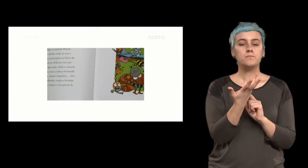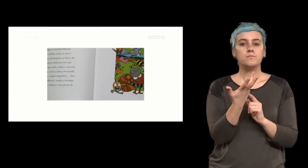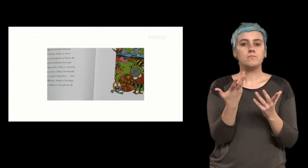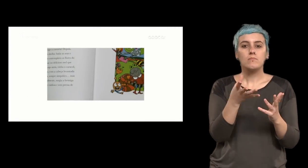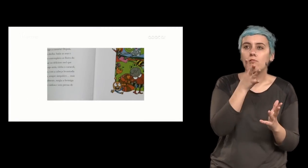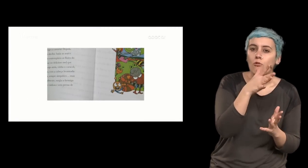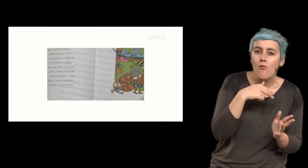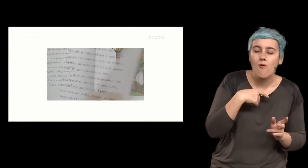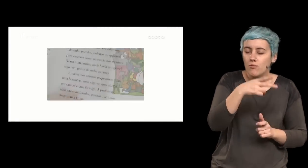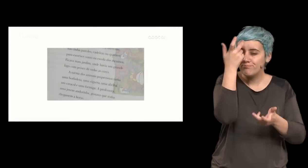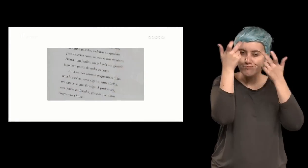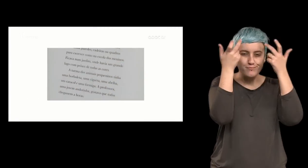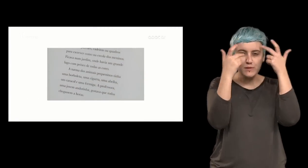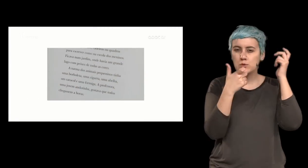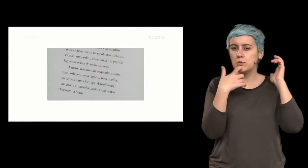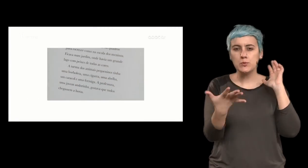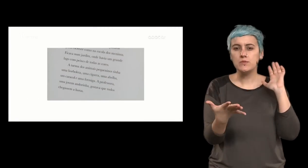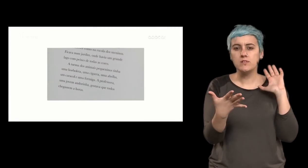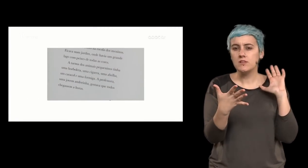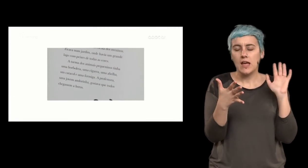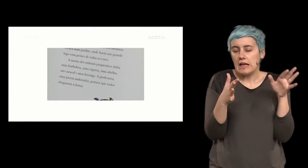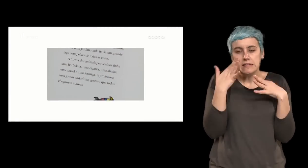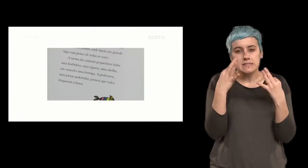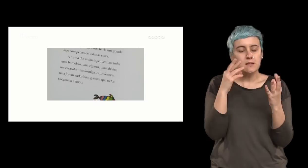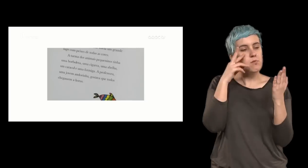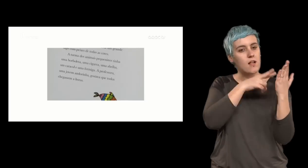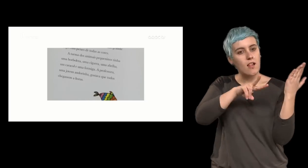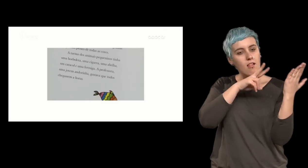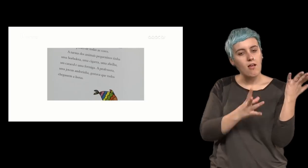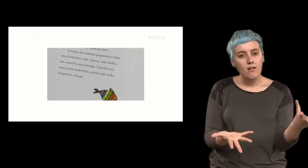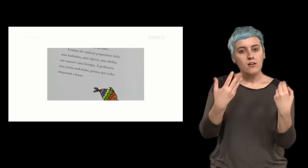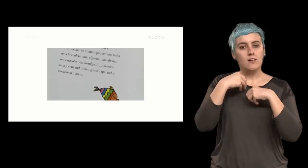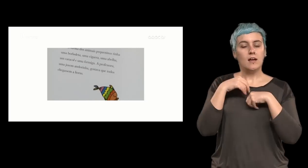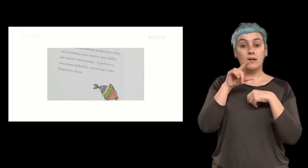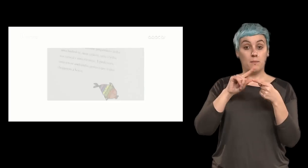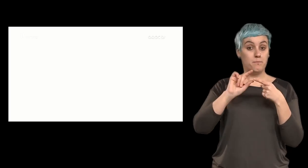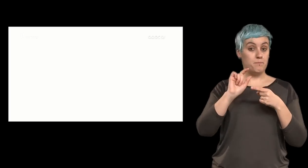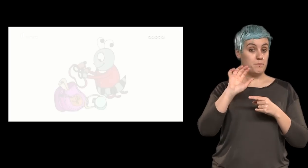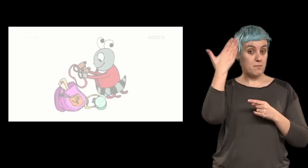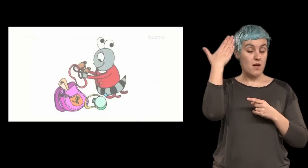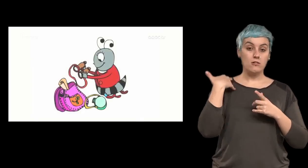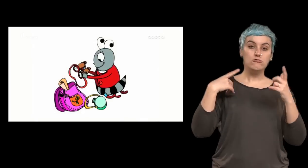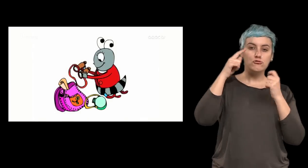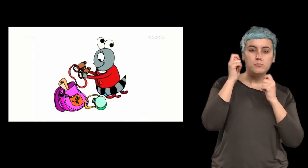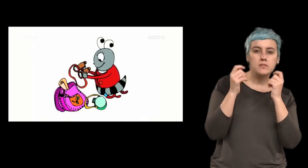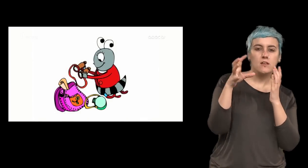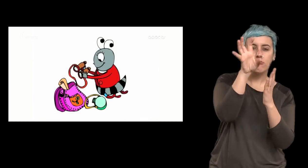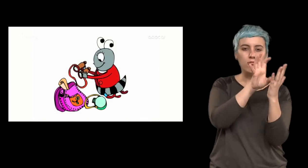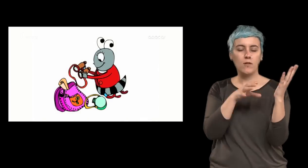as cores é muito simples em primeiro lugar a expressão eu consigo imaginá-las logo a